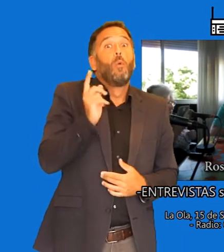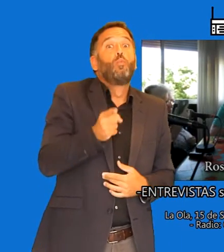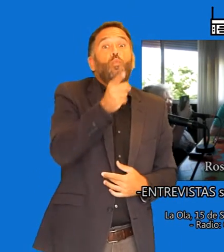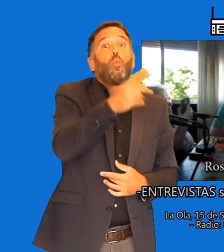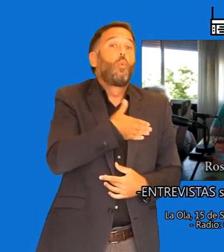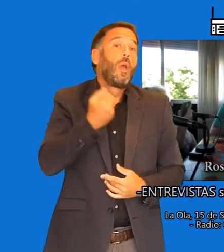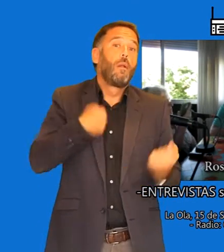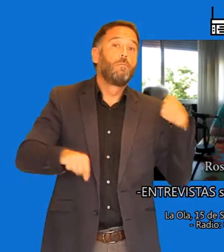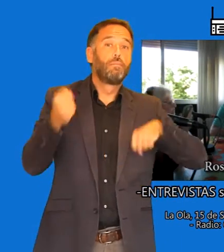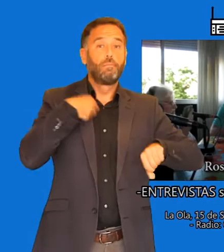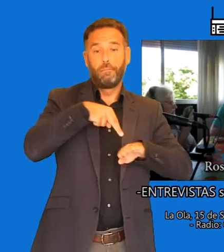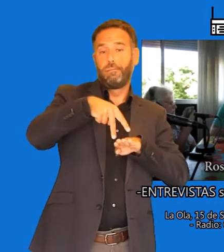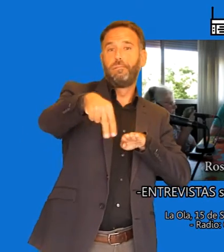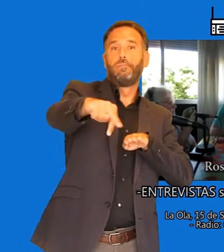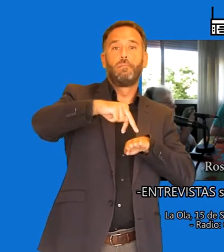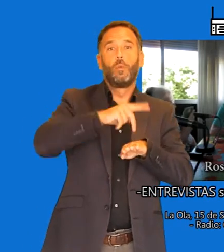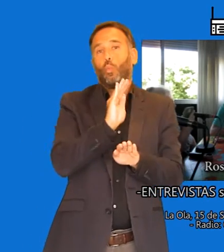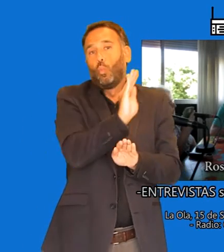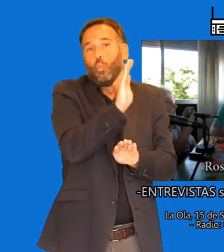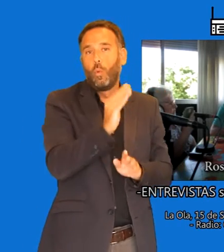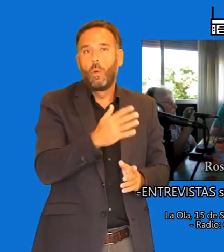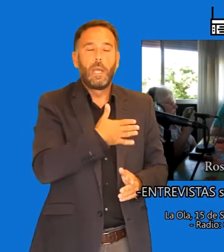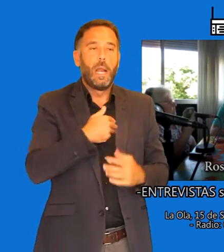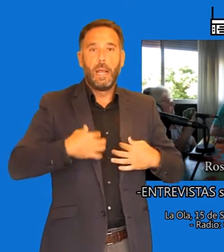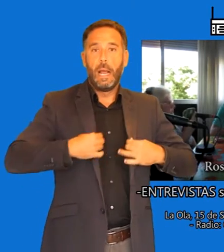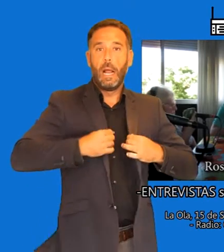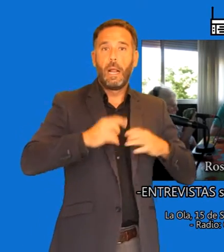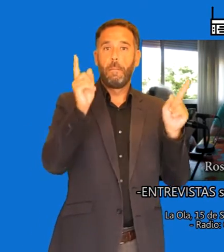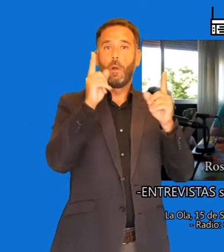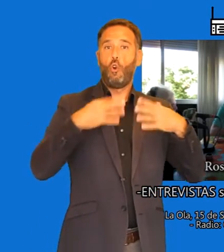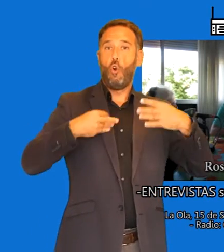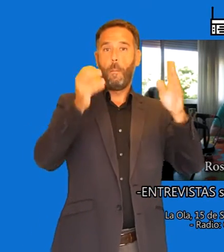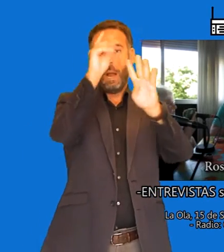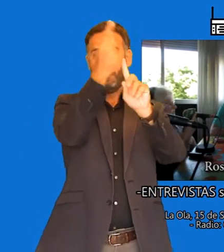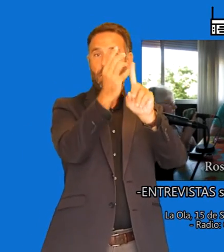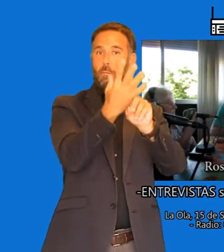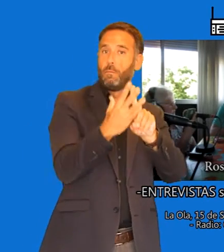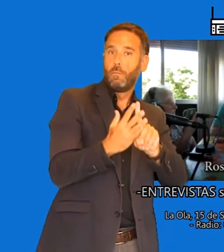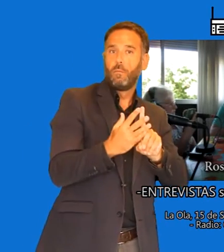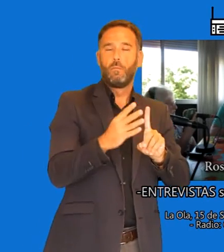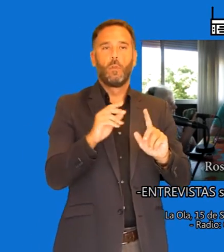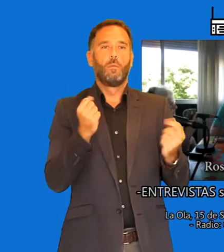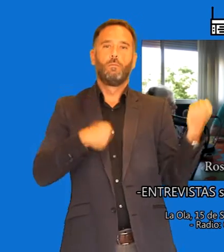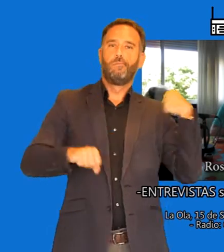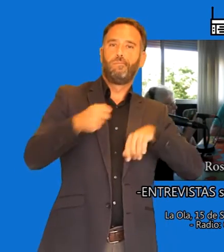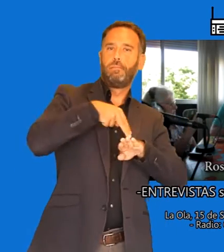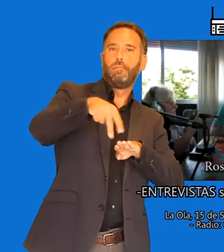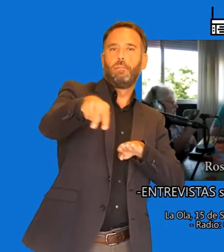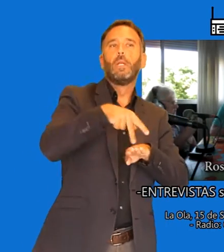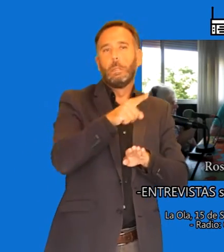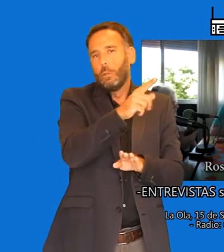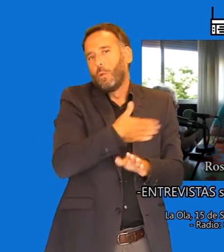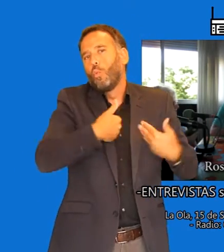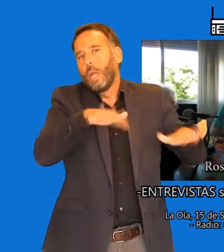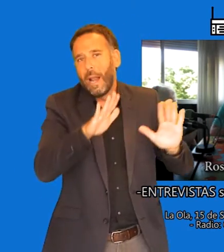el modelo o la imagen de ese modelo que va, está interpretando con su cuerpo. Claro. Ya es distinto,